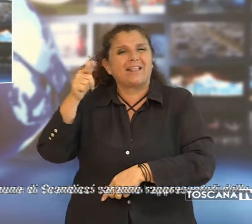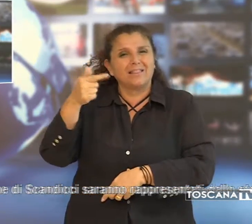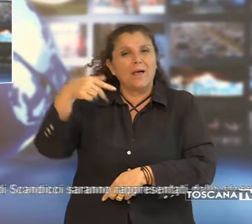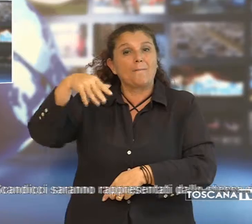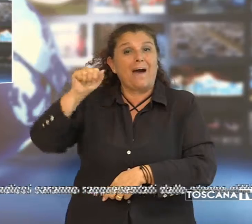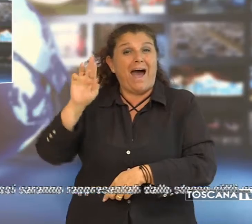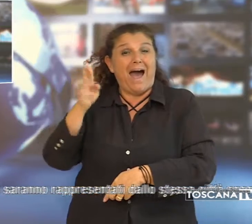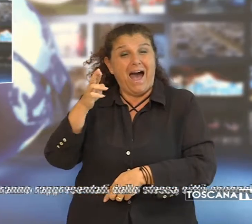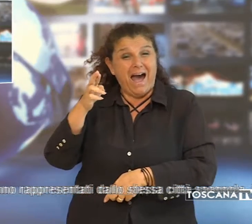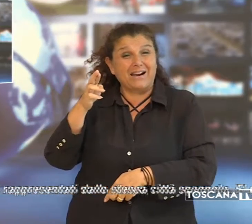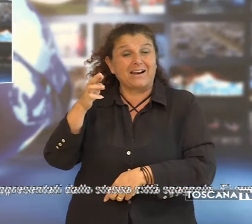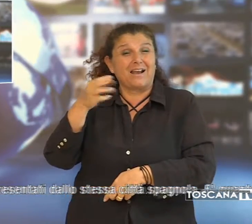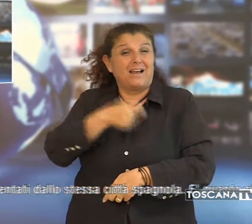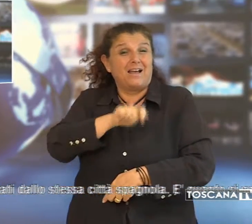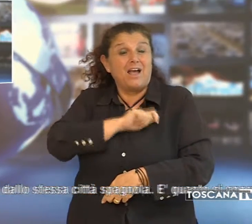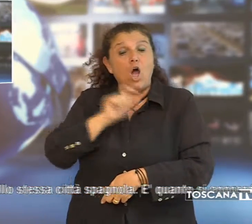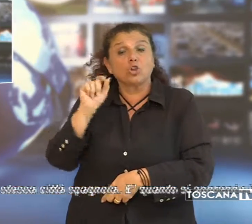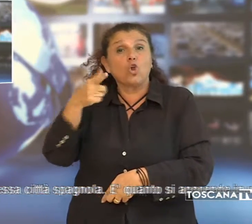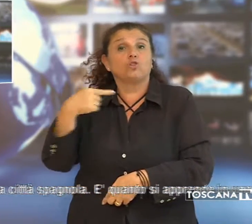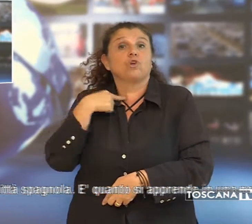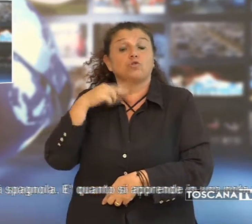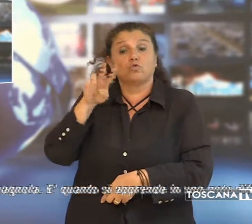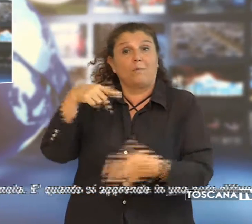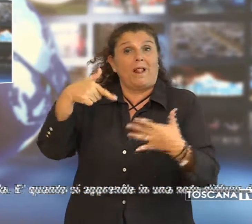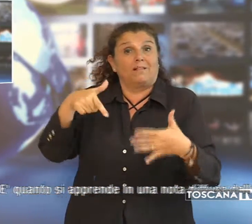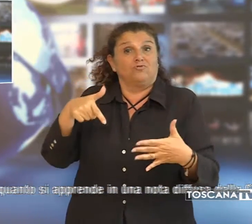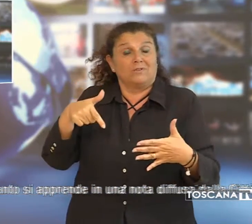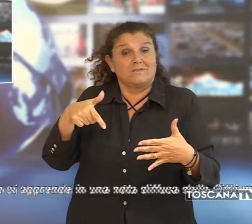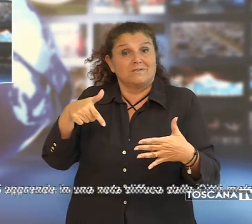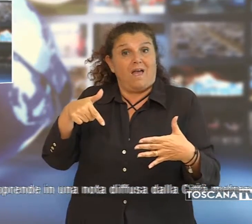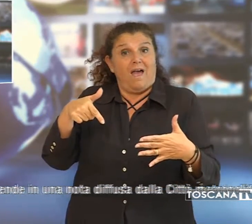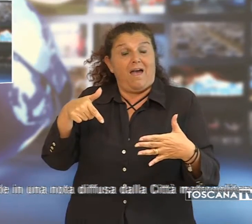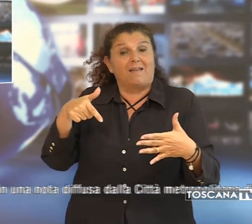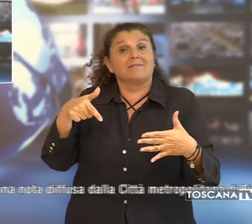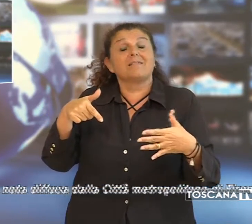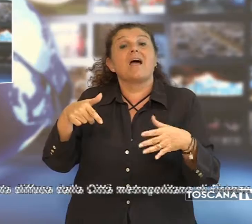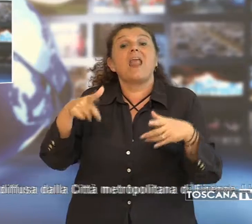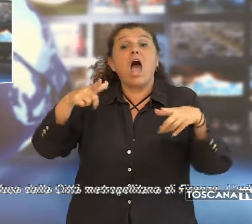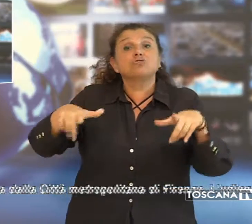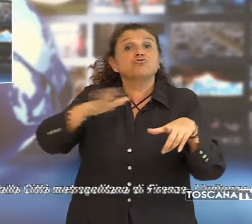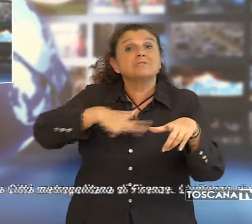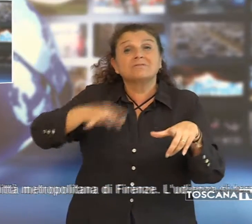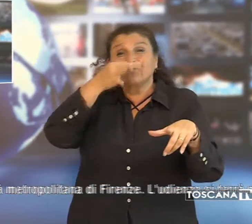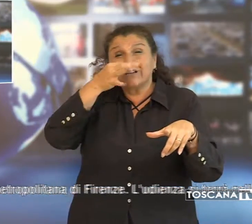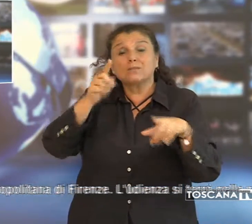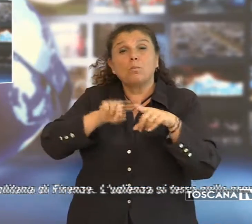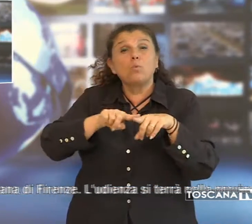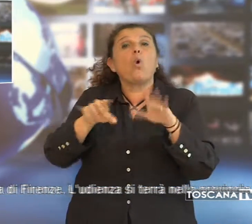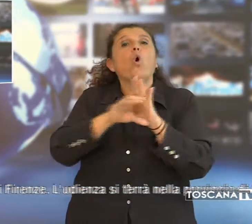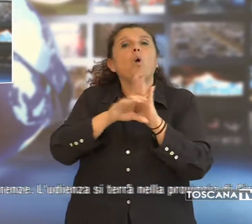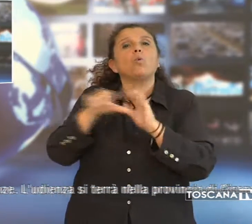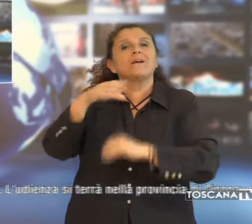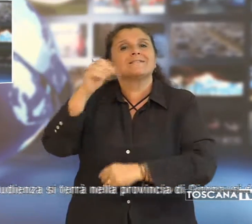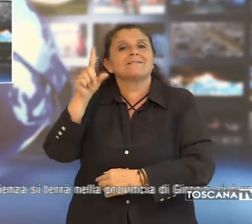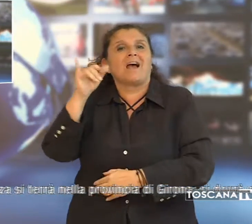il 12 agosto del 2017, la metro città di Firenze e il comune di Scandicci